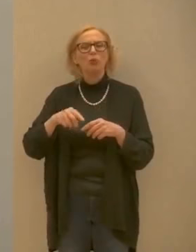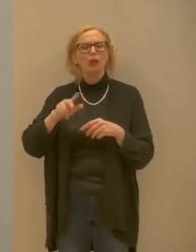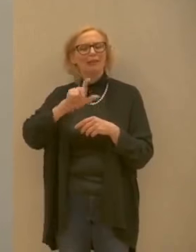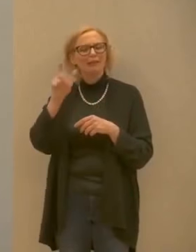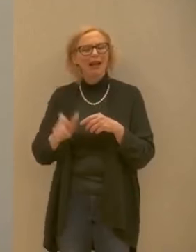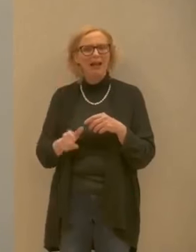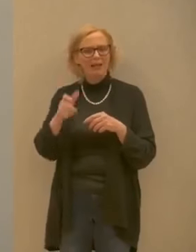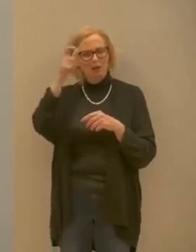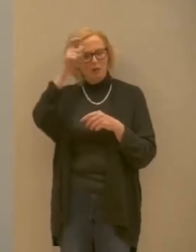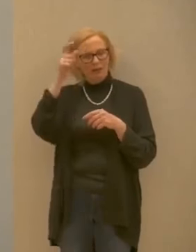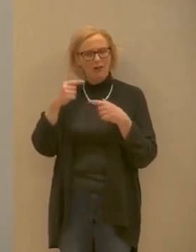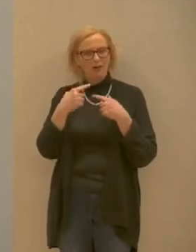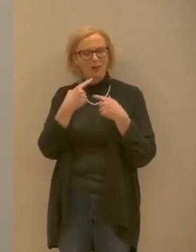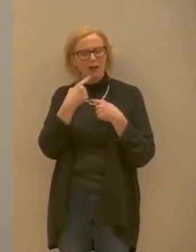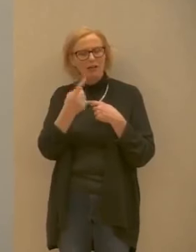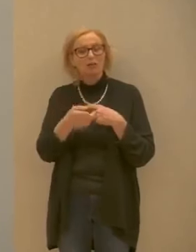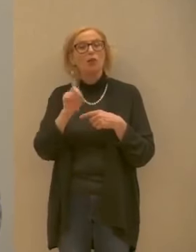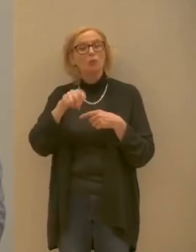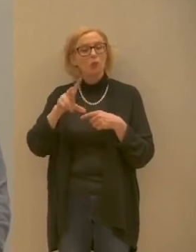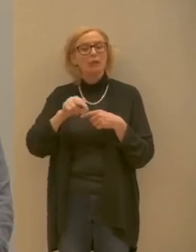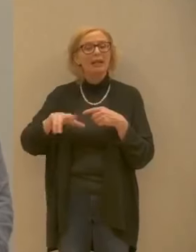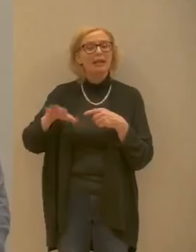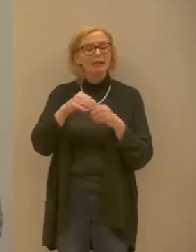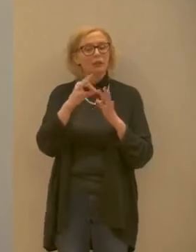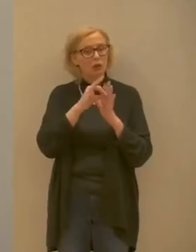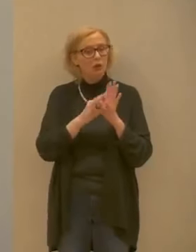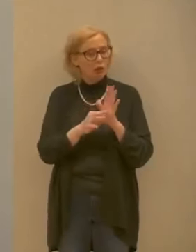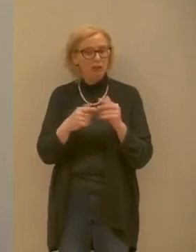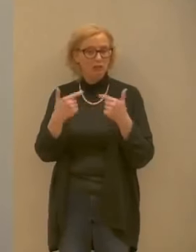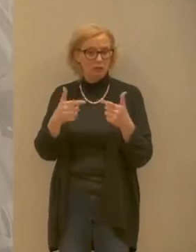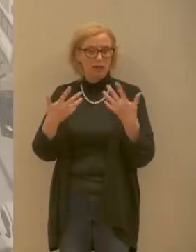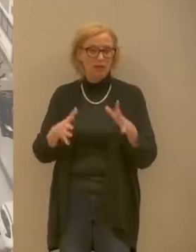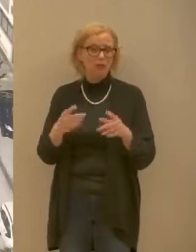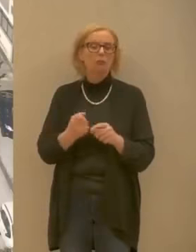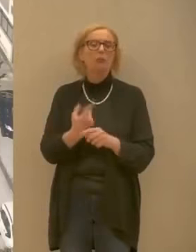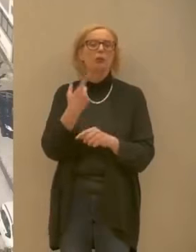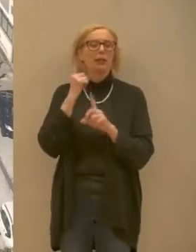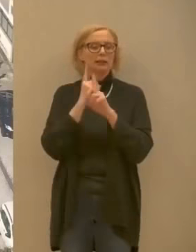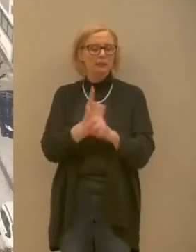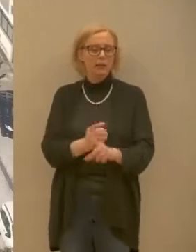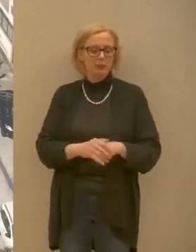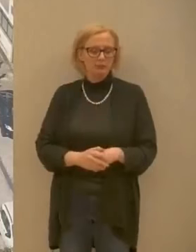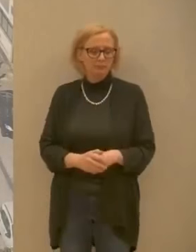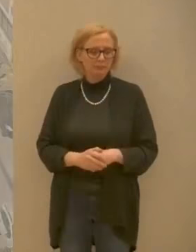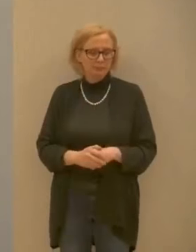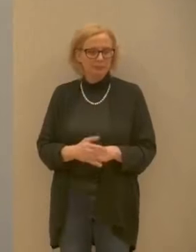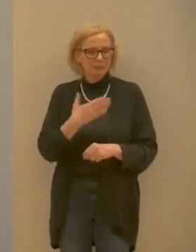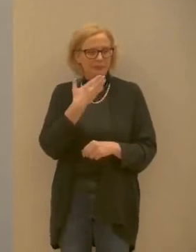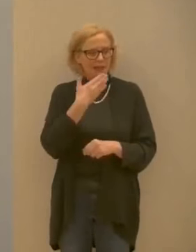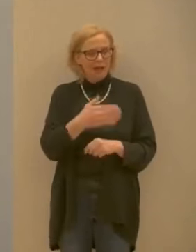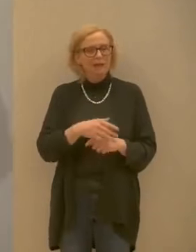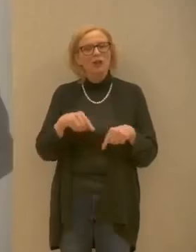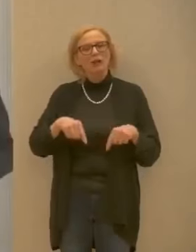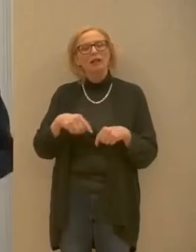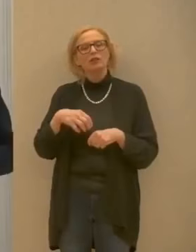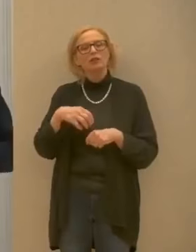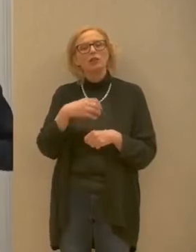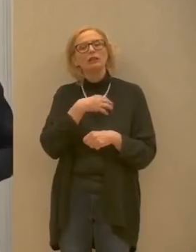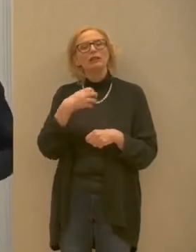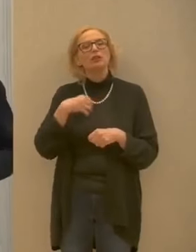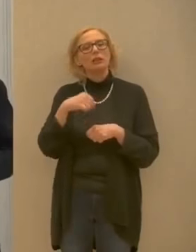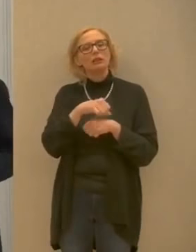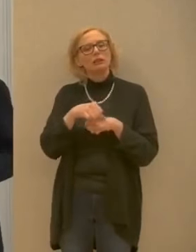precisamente dal Trentino molto bene grazie allora intanto siamo in grado con l'assessore segnana di